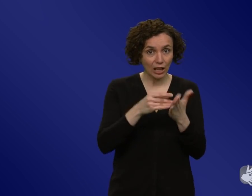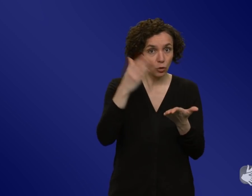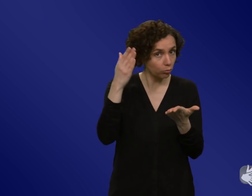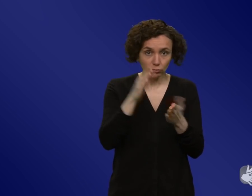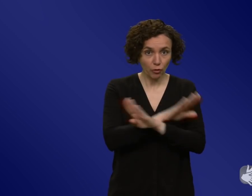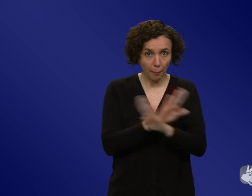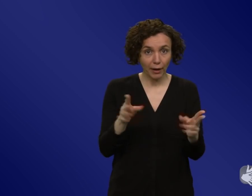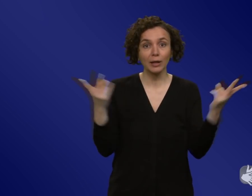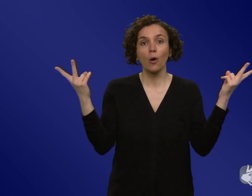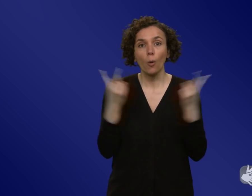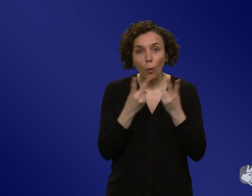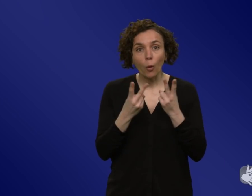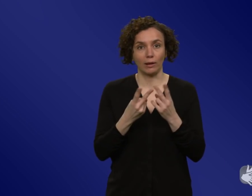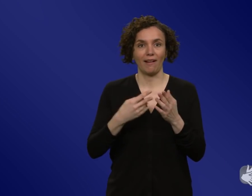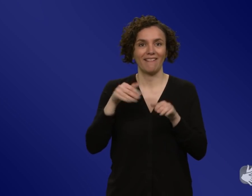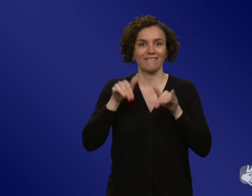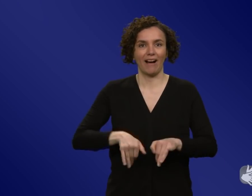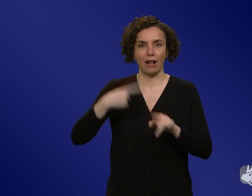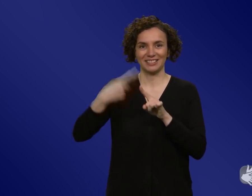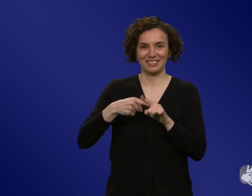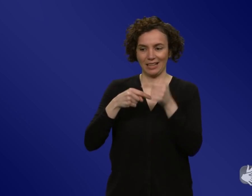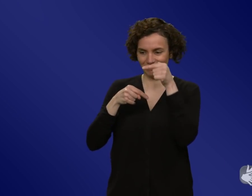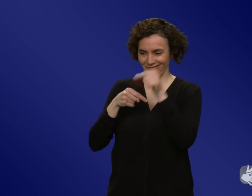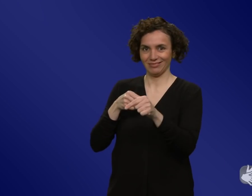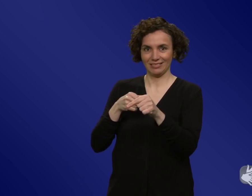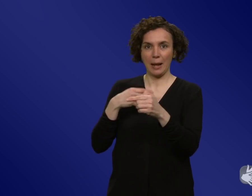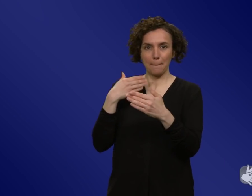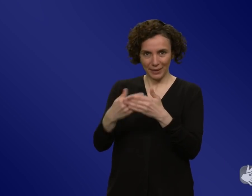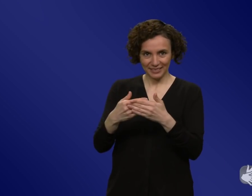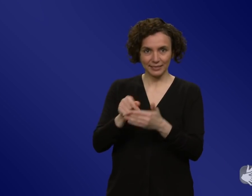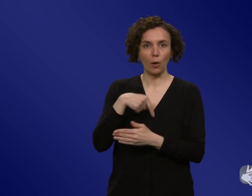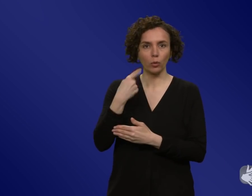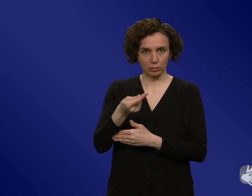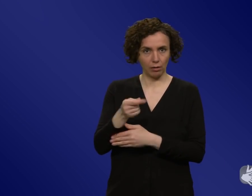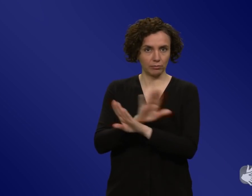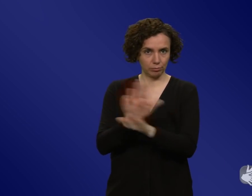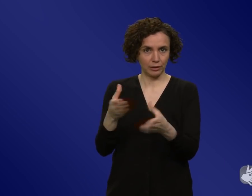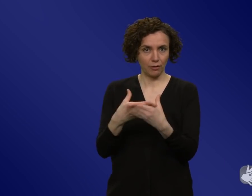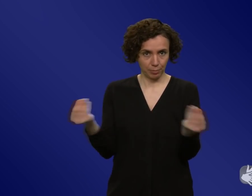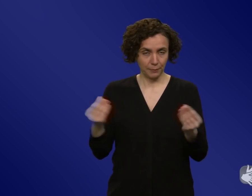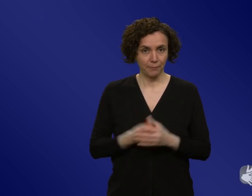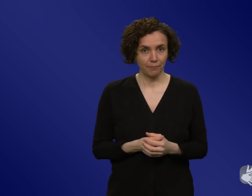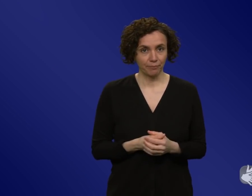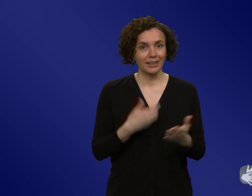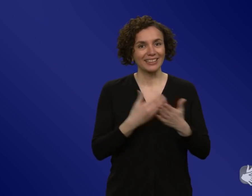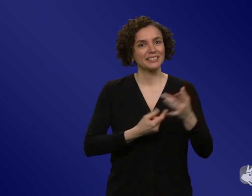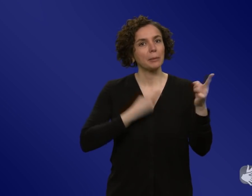Dinge und da haben wir immer wieder gesehen, dass die Fallzahl, ab der dann die Maßnahmen nicht mehr gelten, dass das eigentlich immer am besten